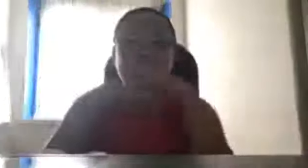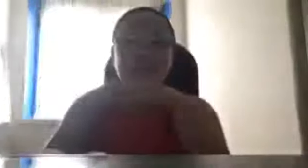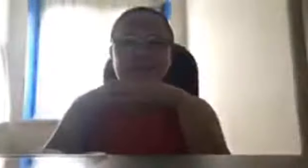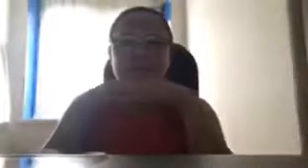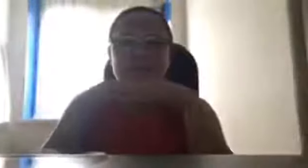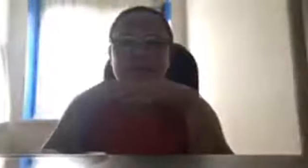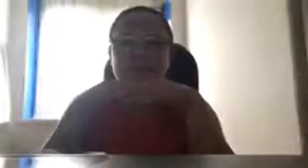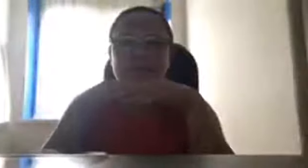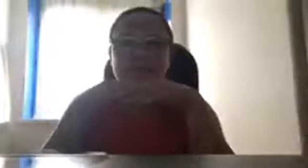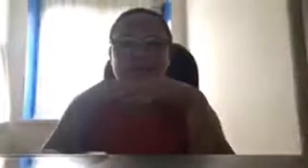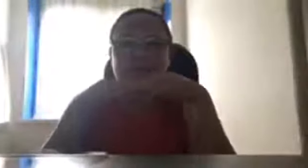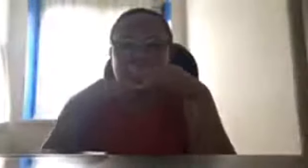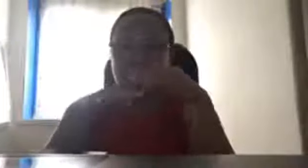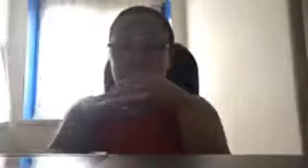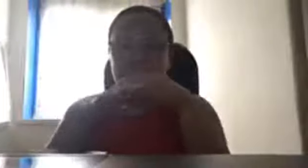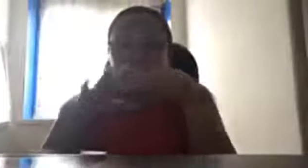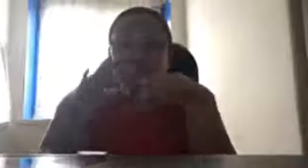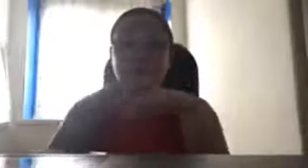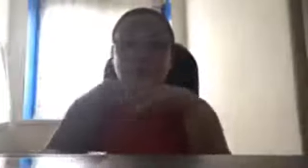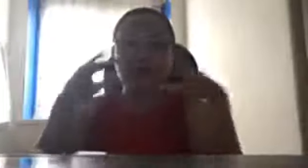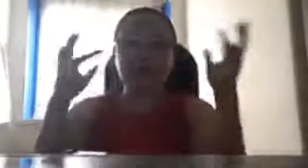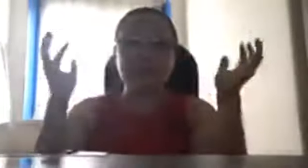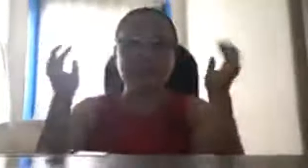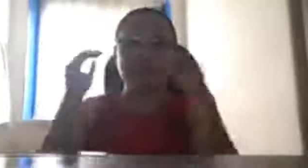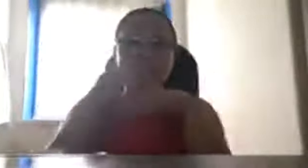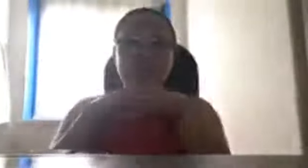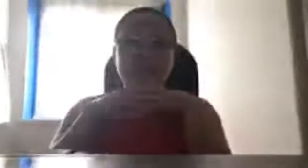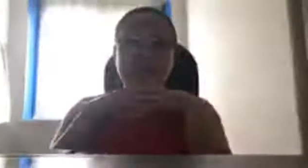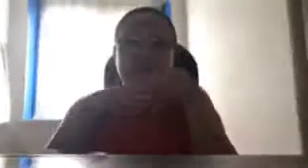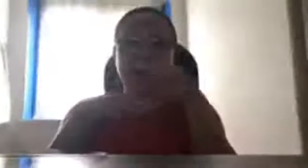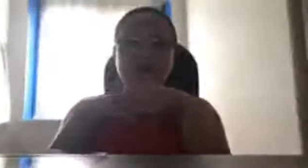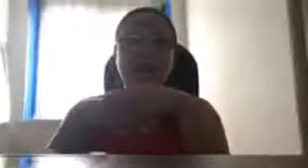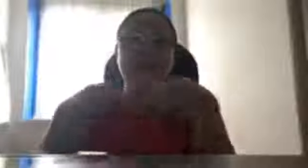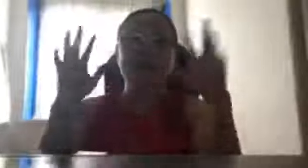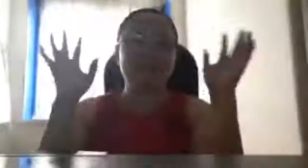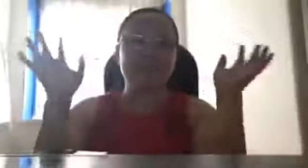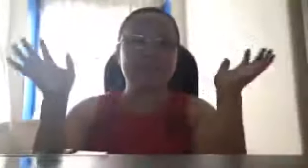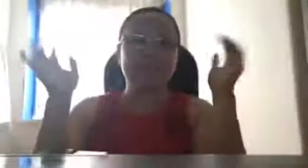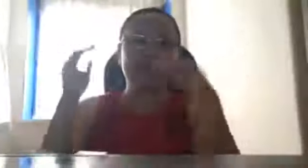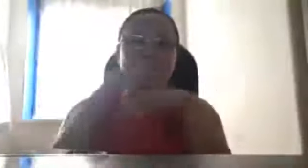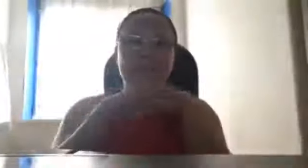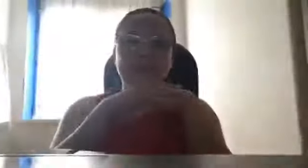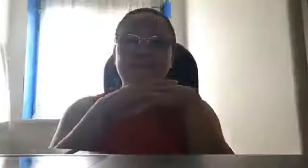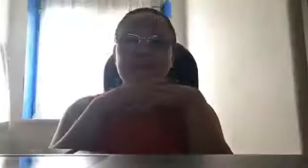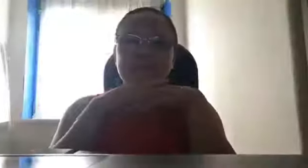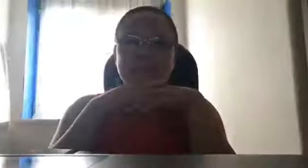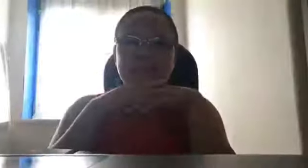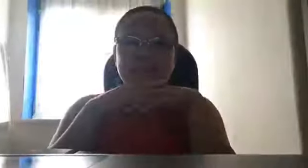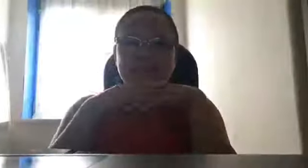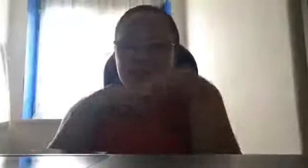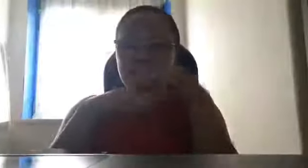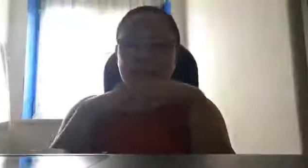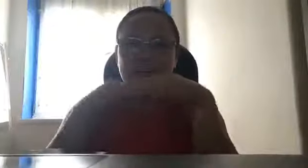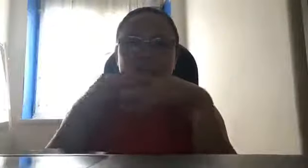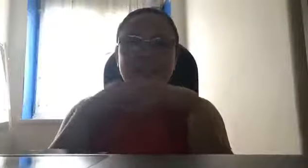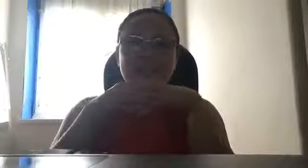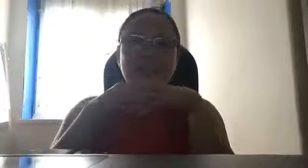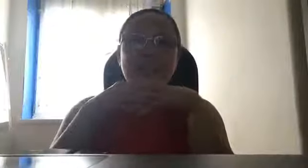kami doon, kakagatin ng kung ano-anong may ahas, lahat na yata ng mga insikto kakagating kami.